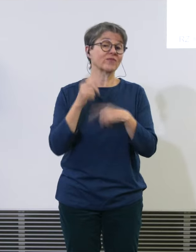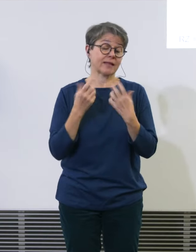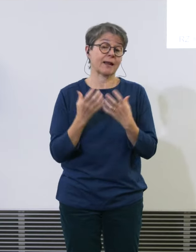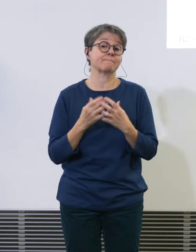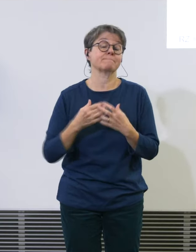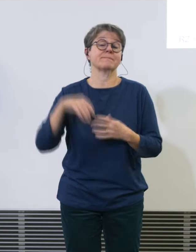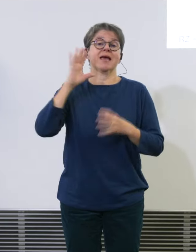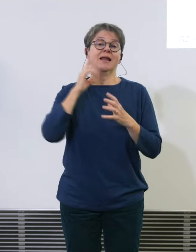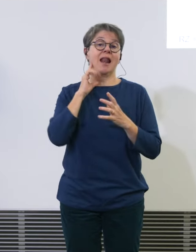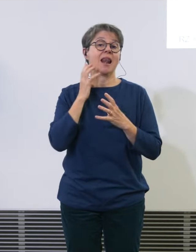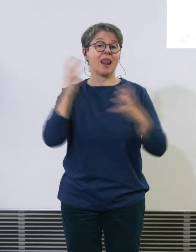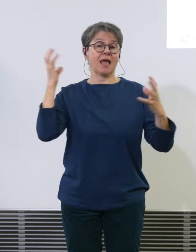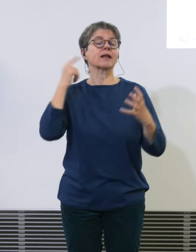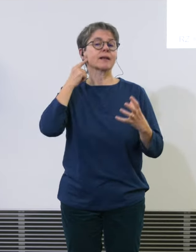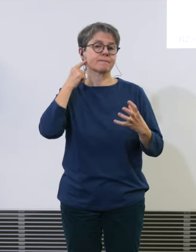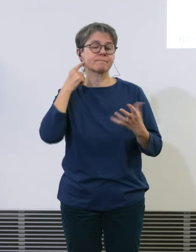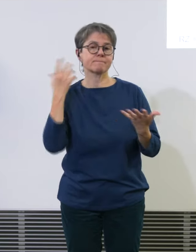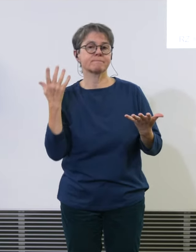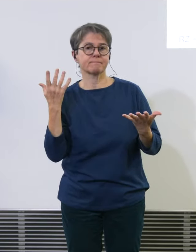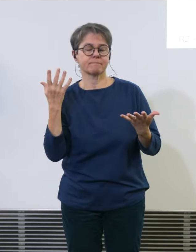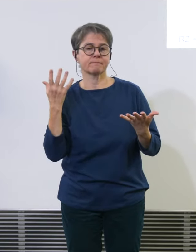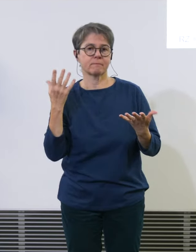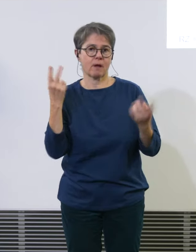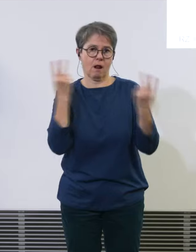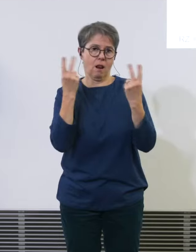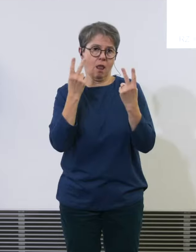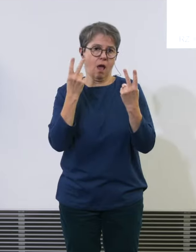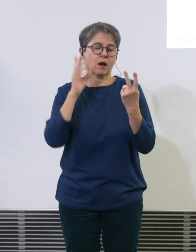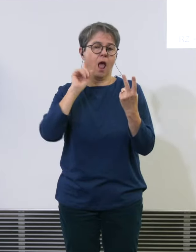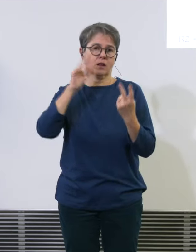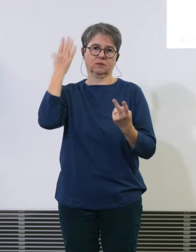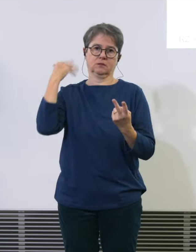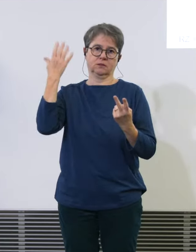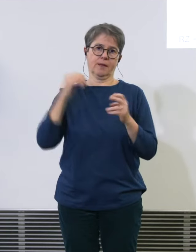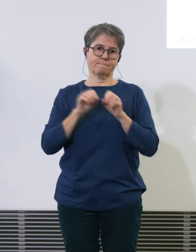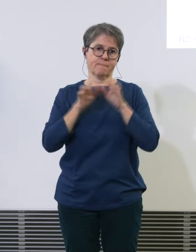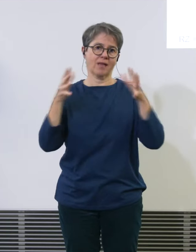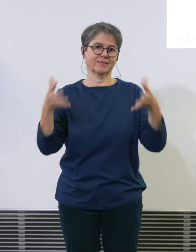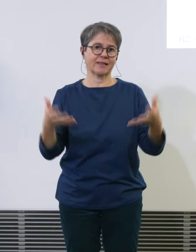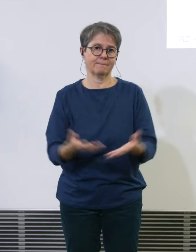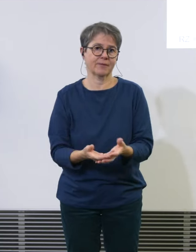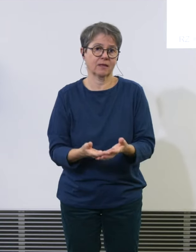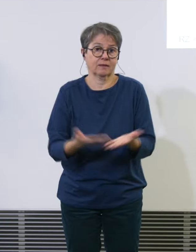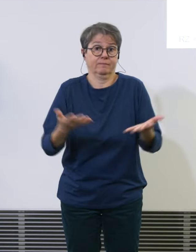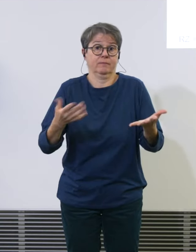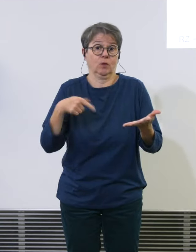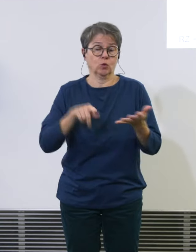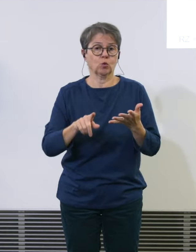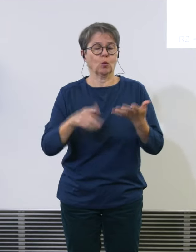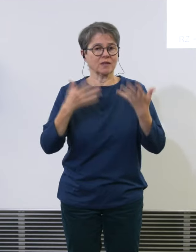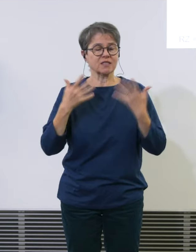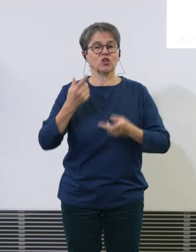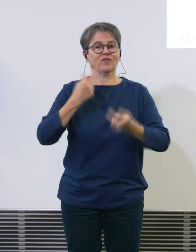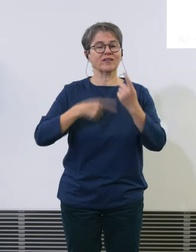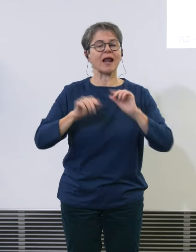der Pandemie, ich glaube, das ist auch klar, das ist natürlich die starke Erholung, auch wieder vom